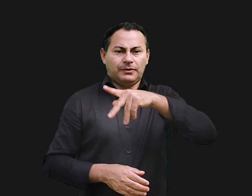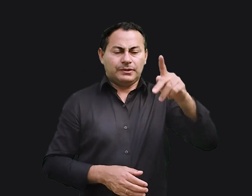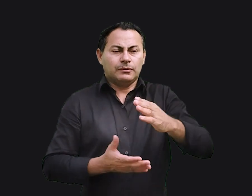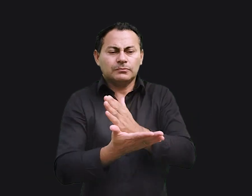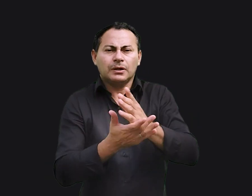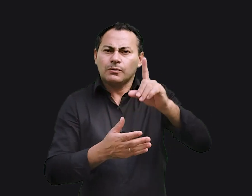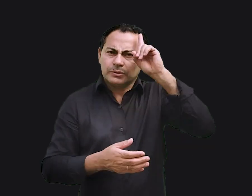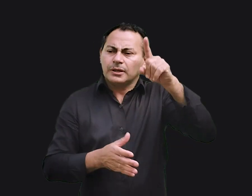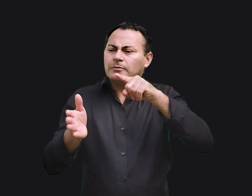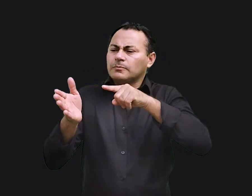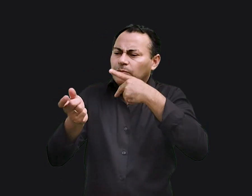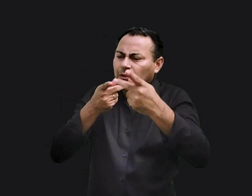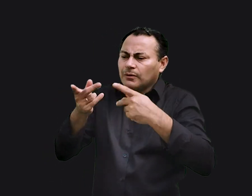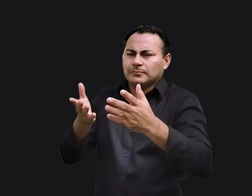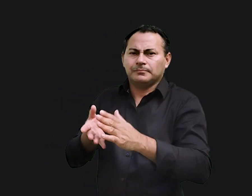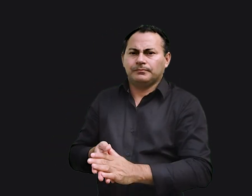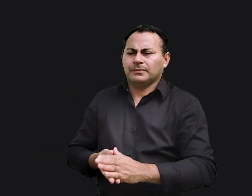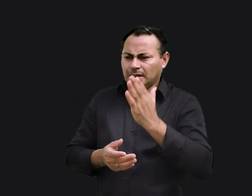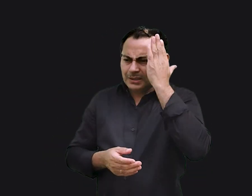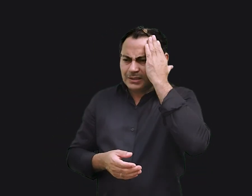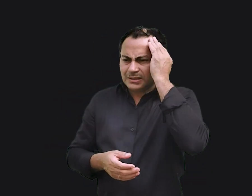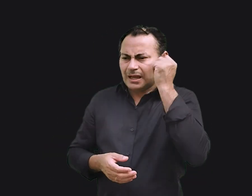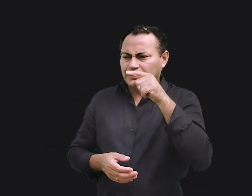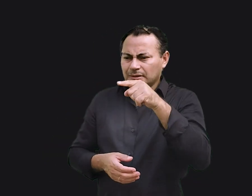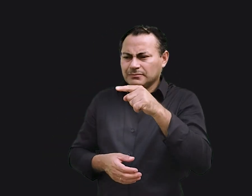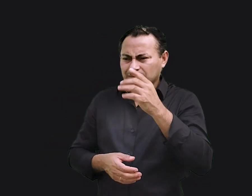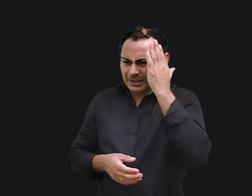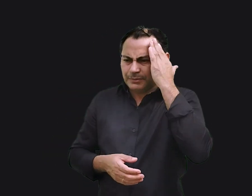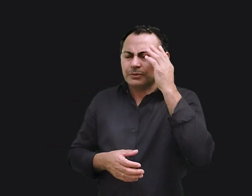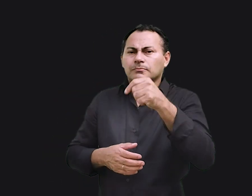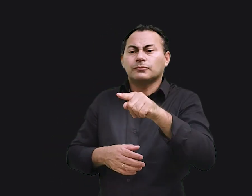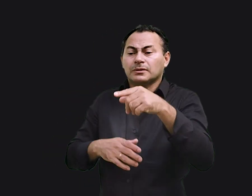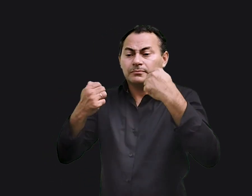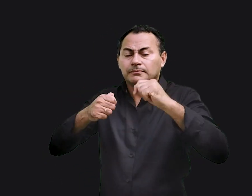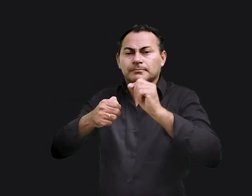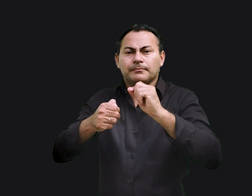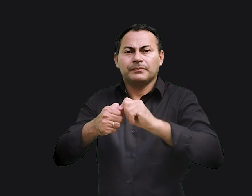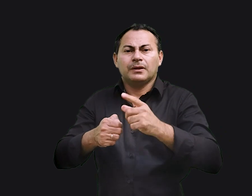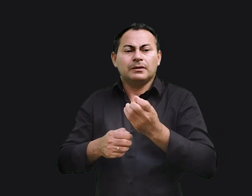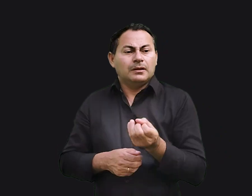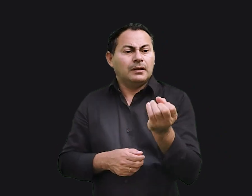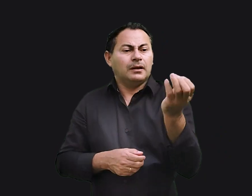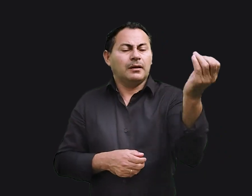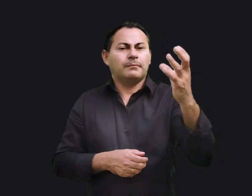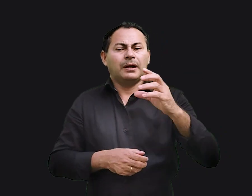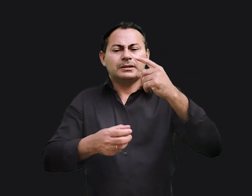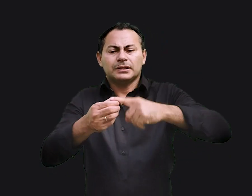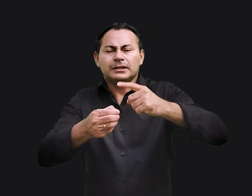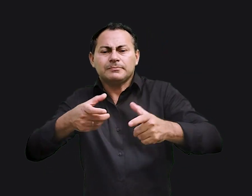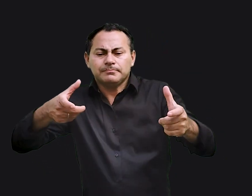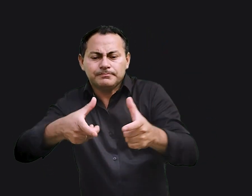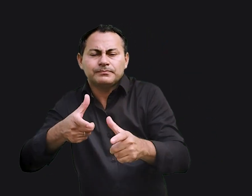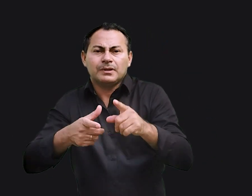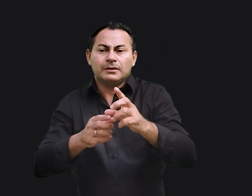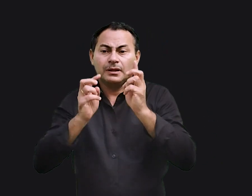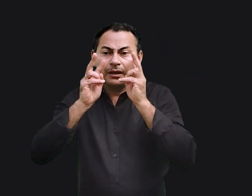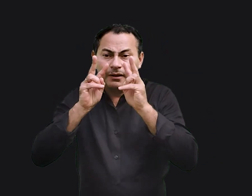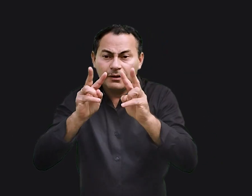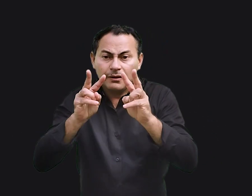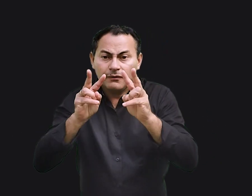professores que um dia ele me disse Sabe o que você precisa fazer? Você tem que viajar para o interior. Quando você vir